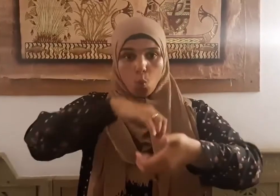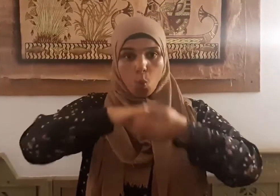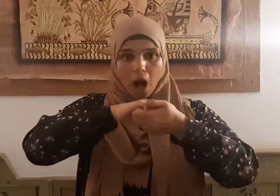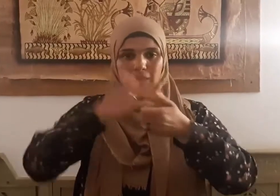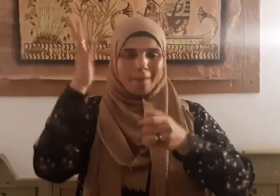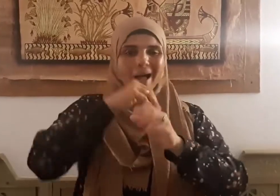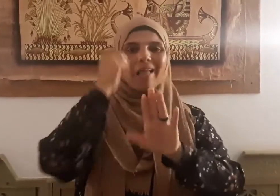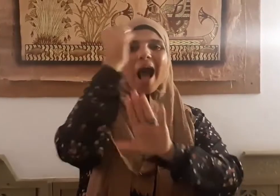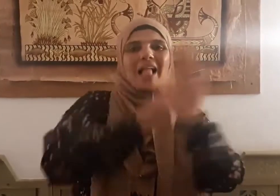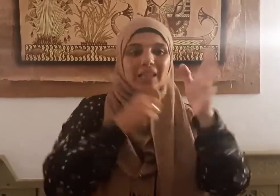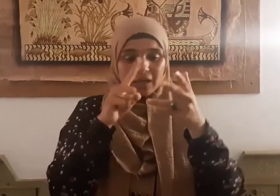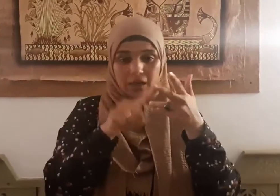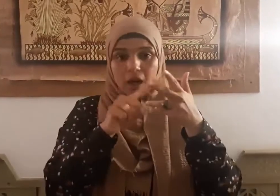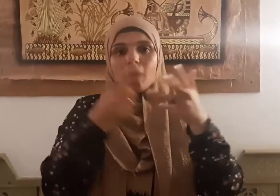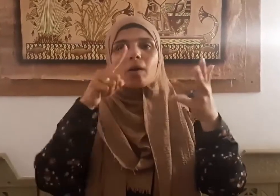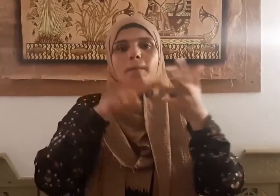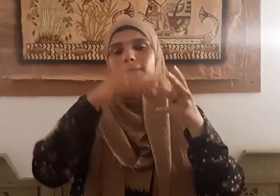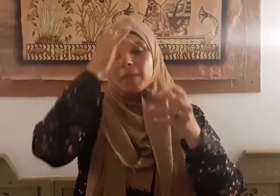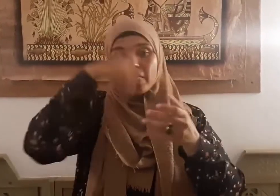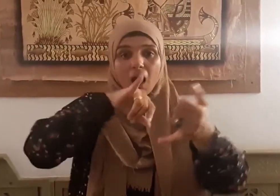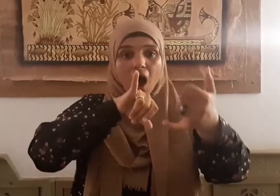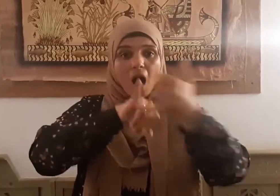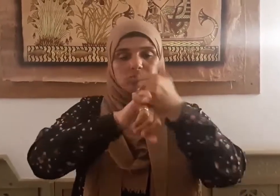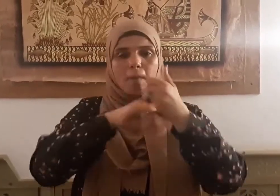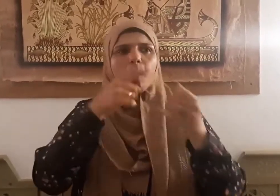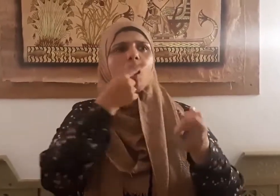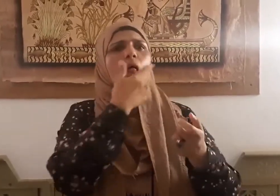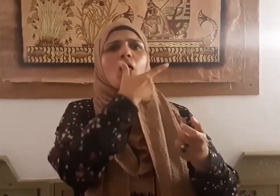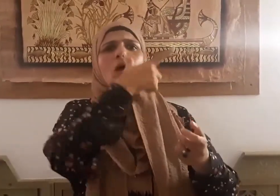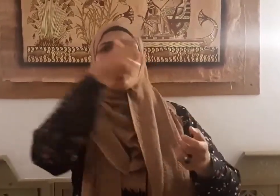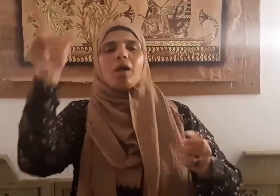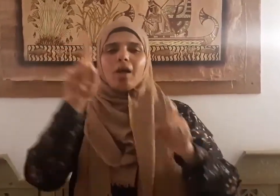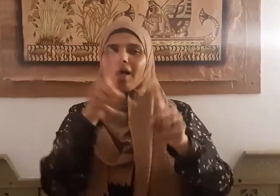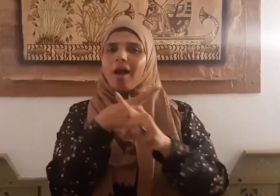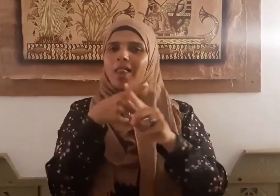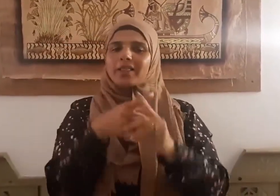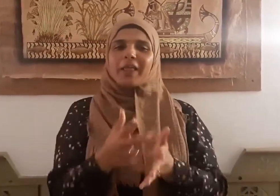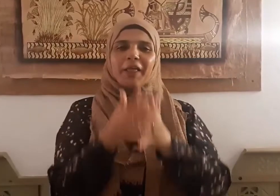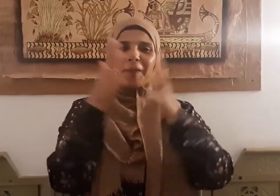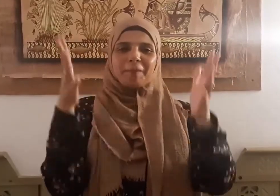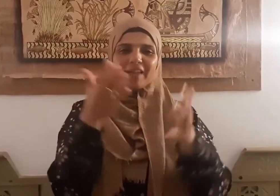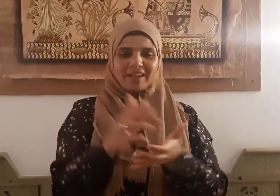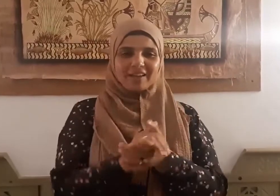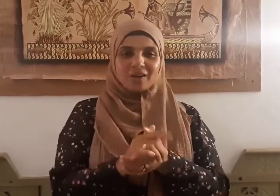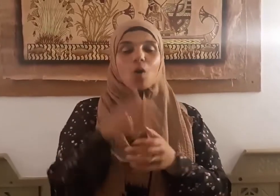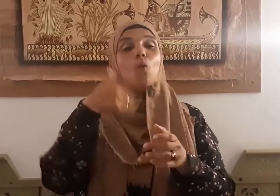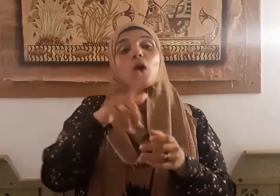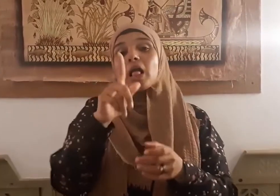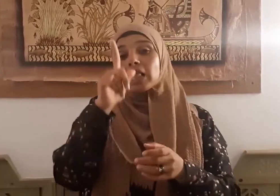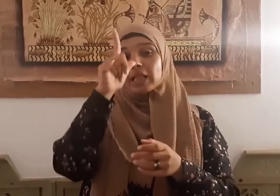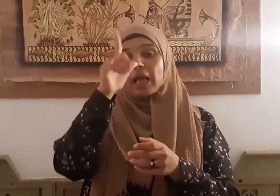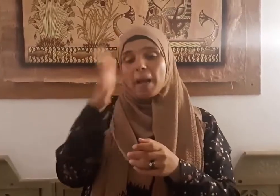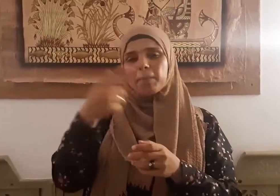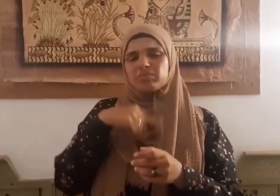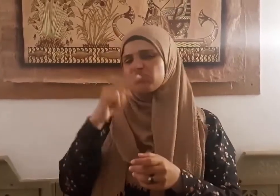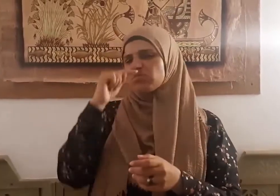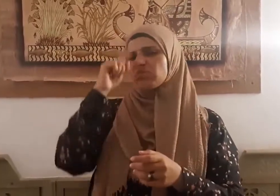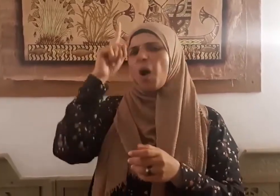وإذا خاصم فجر ولقد كان الكبر والاستعلاء سببا في